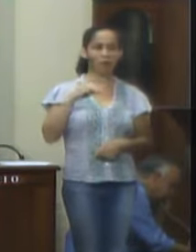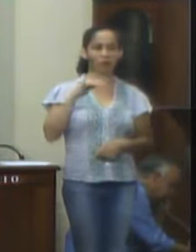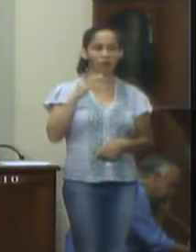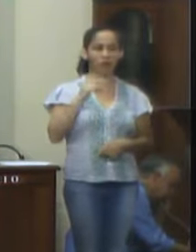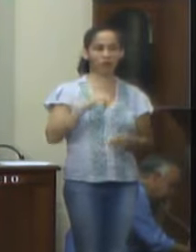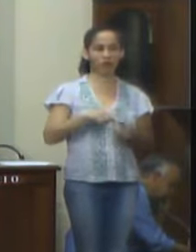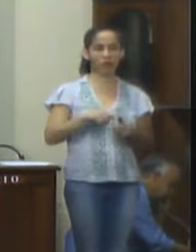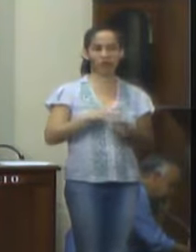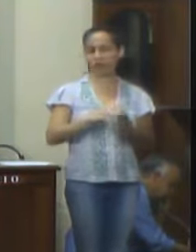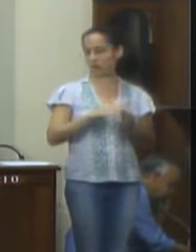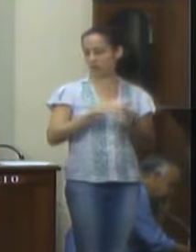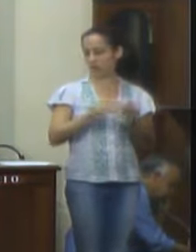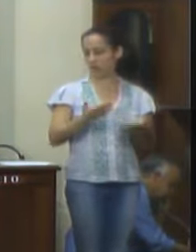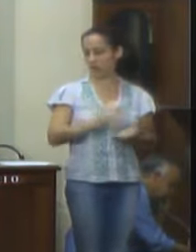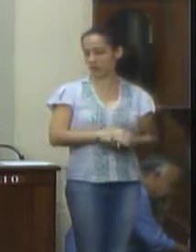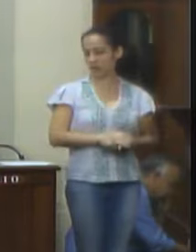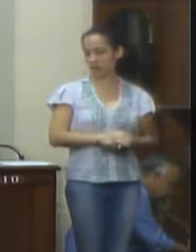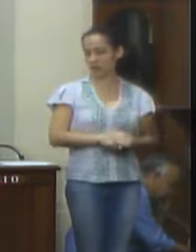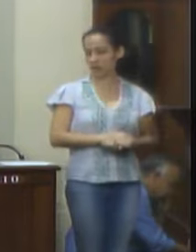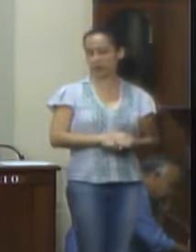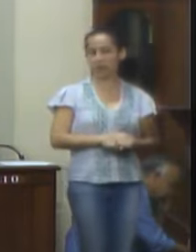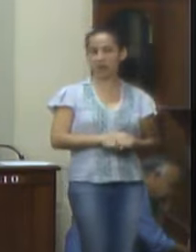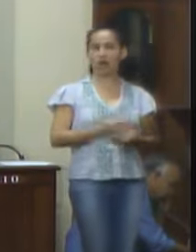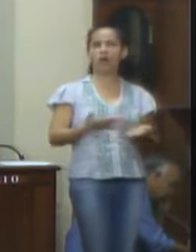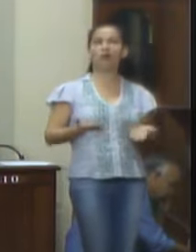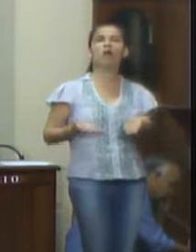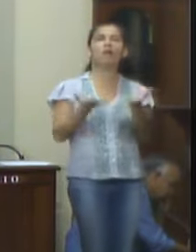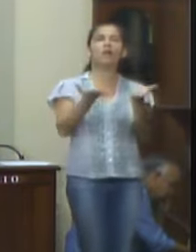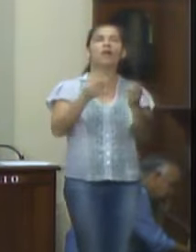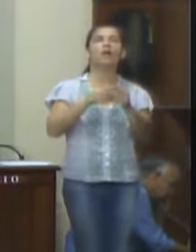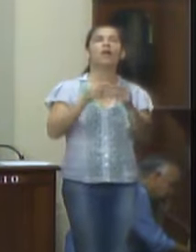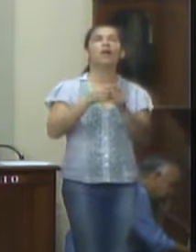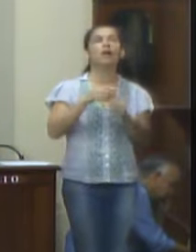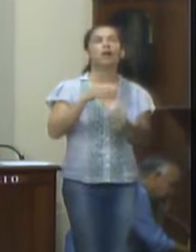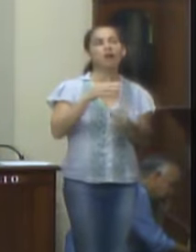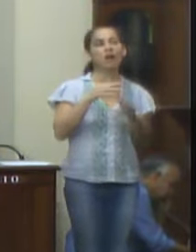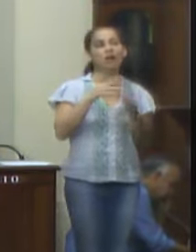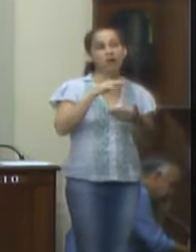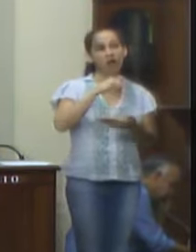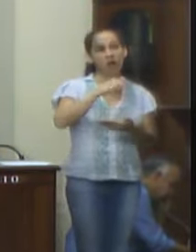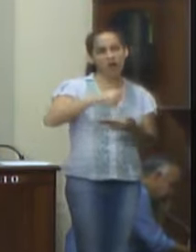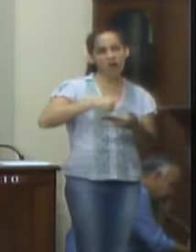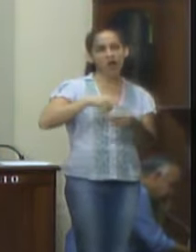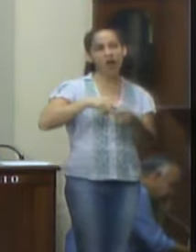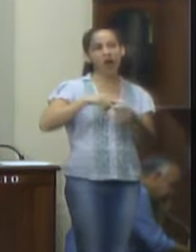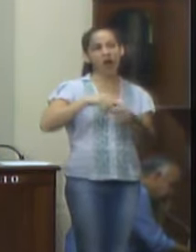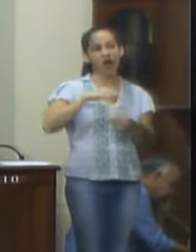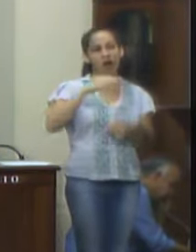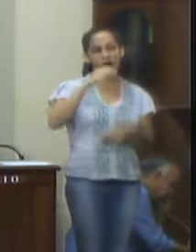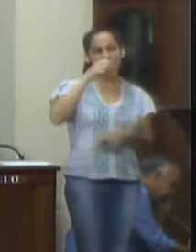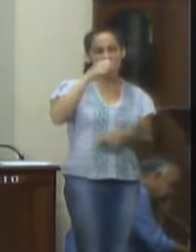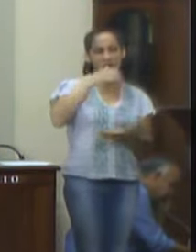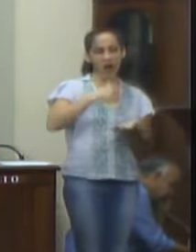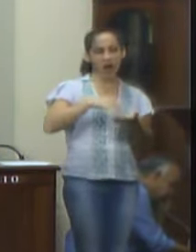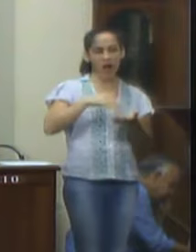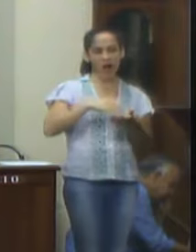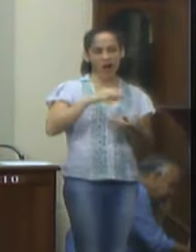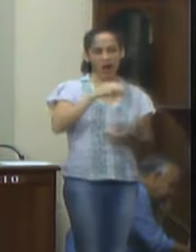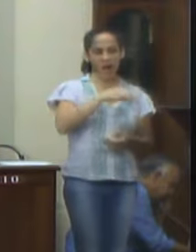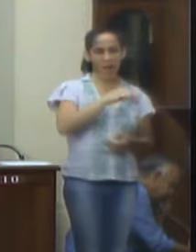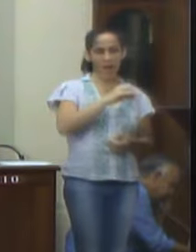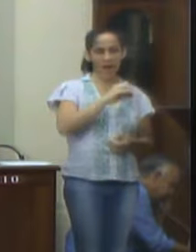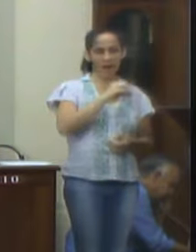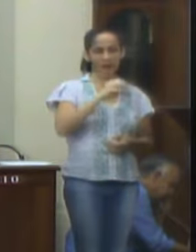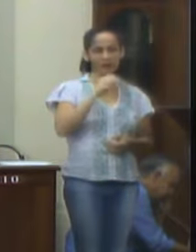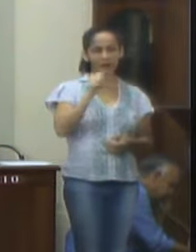no uso de suas atribuições na forma regimental, requer à vossa excelência o encaminhamento da presente indicação ao ilustríssimo secretário de meio ambiente,